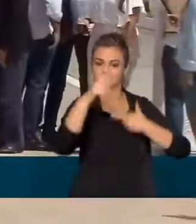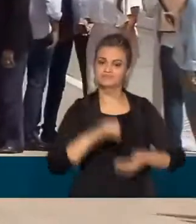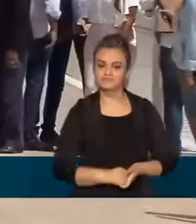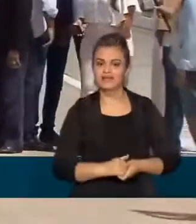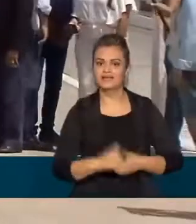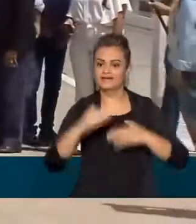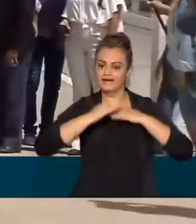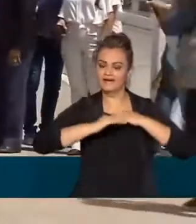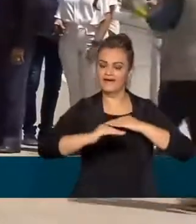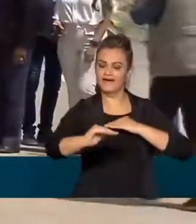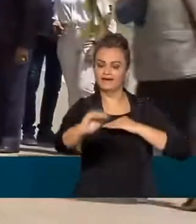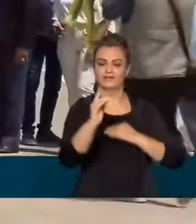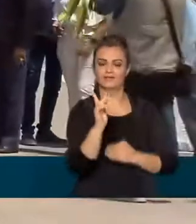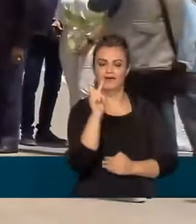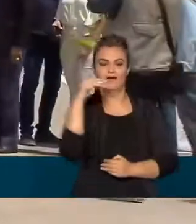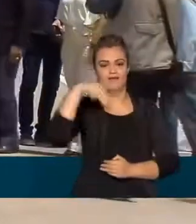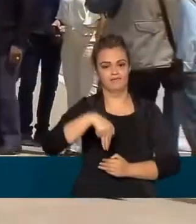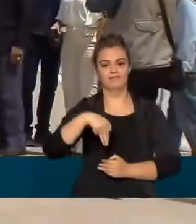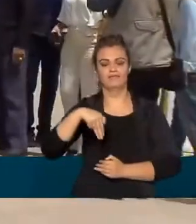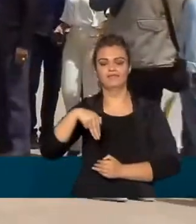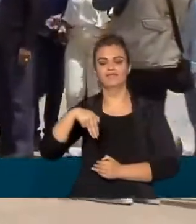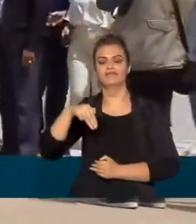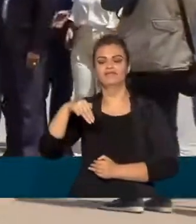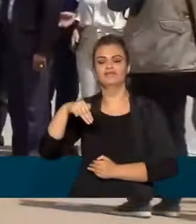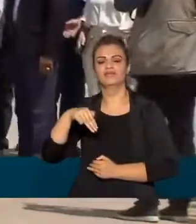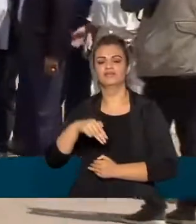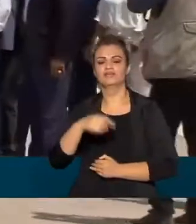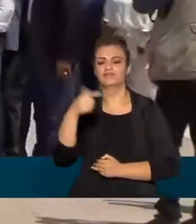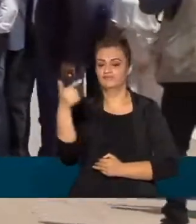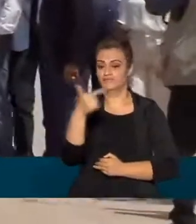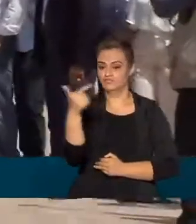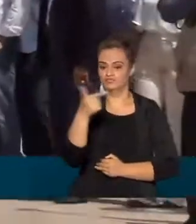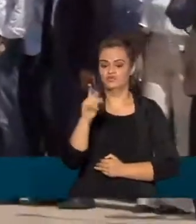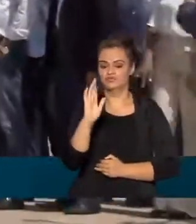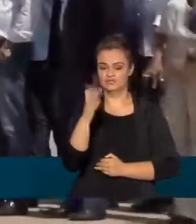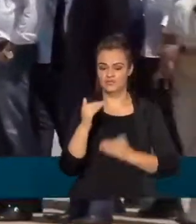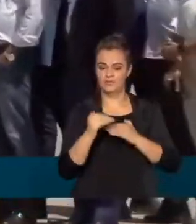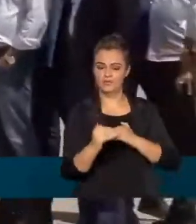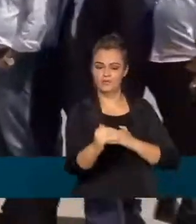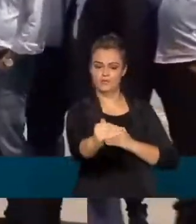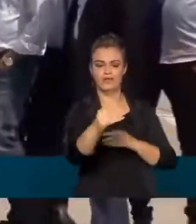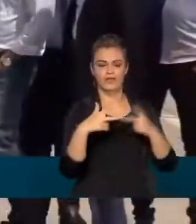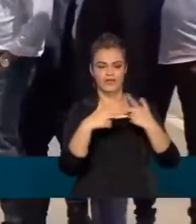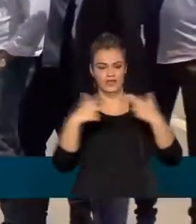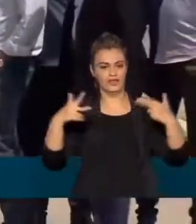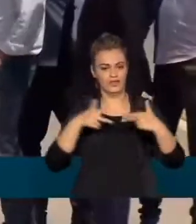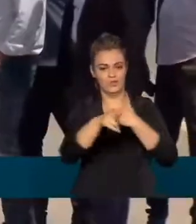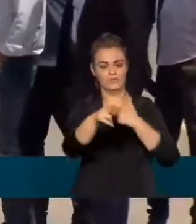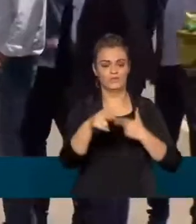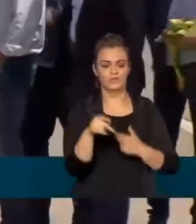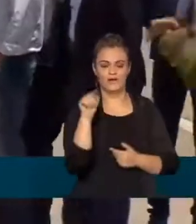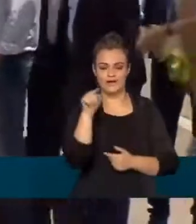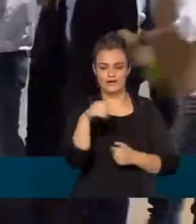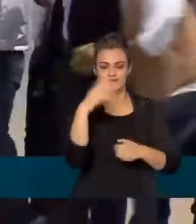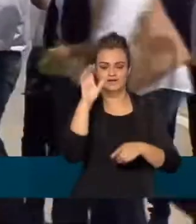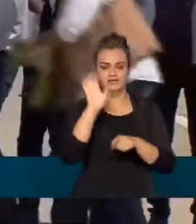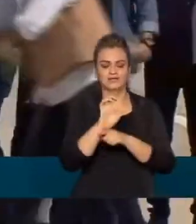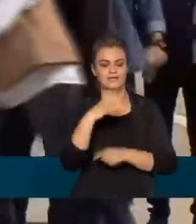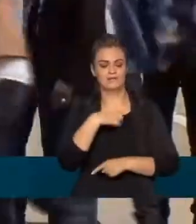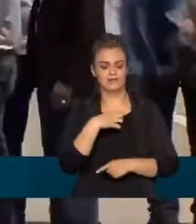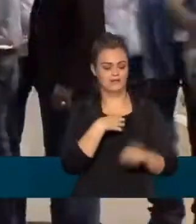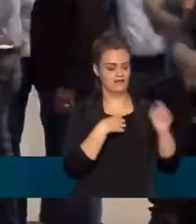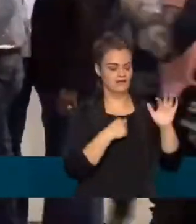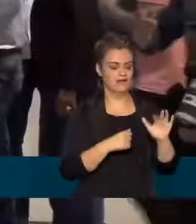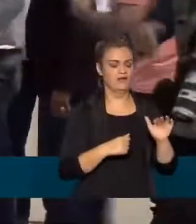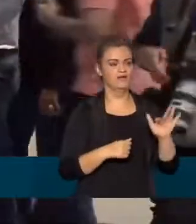da pista do quilômetro dos 22 quilômetros que foram inaugurados ali na Bahia fica entre